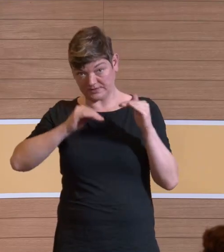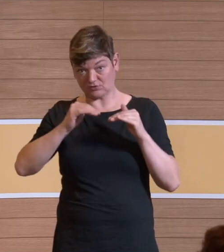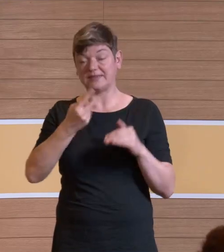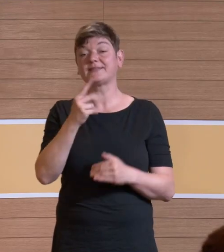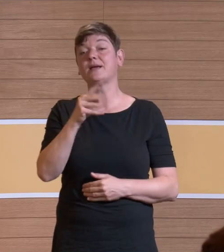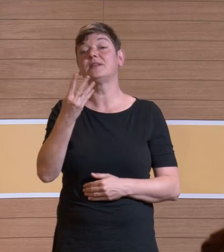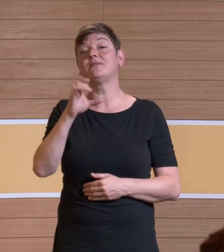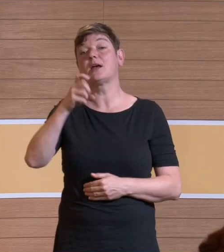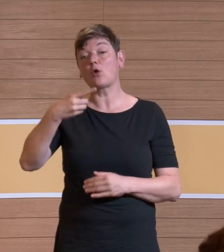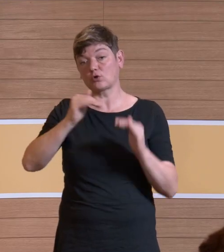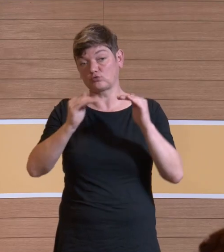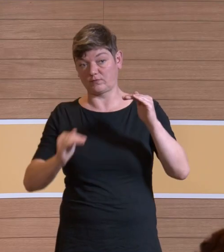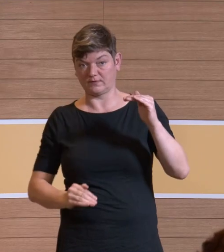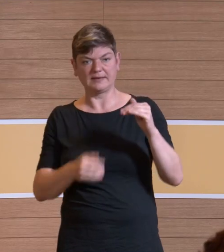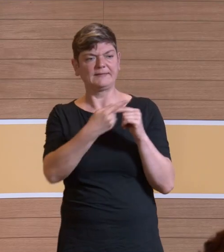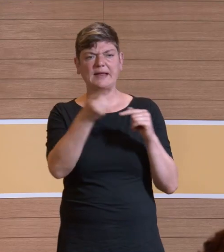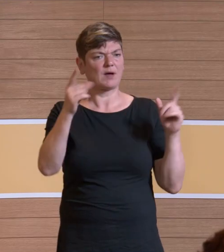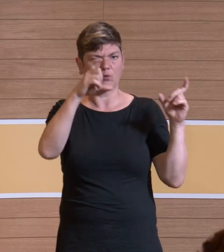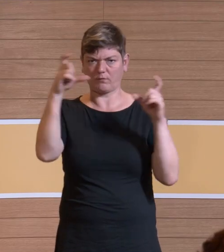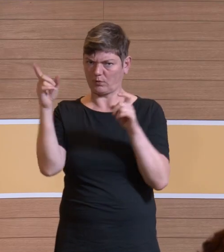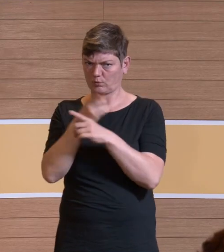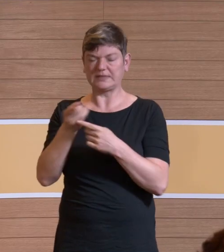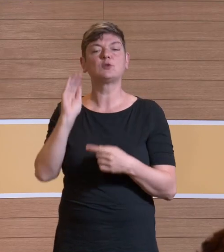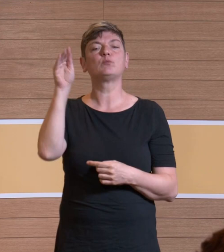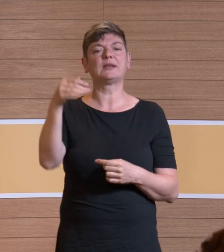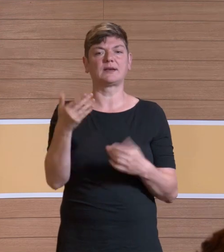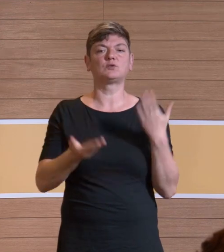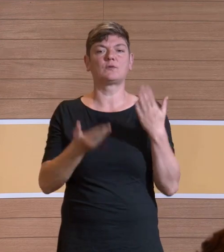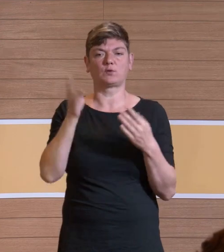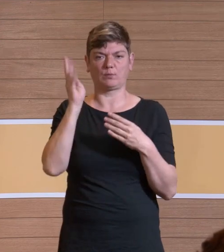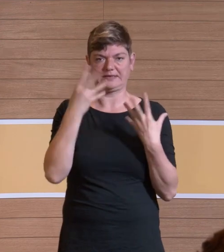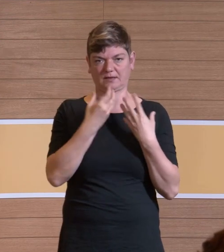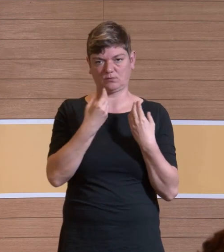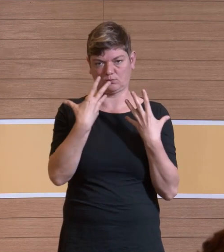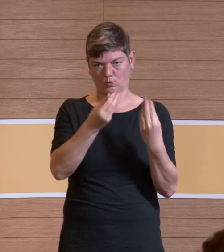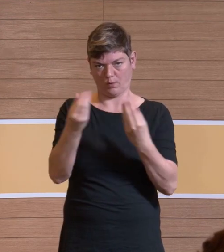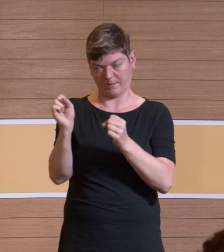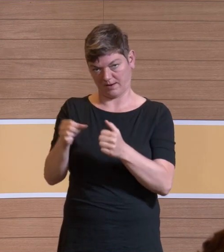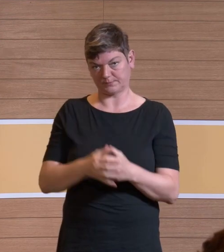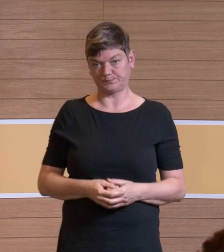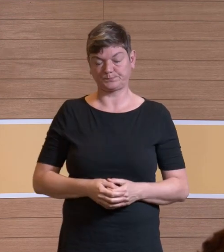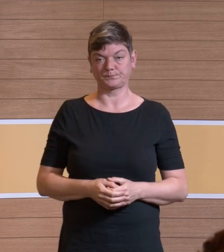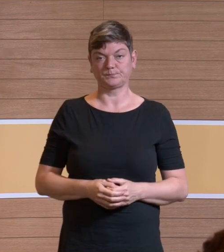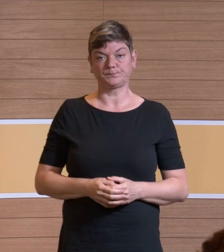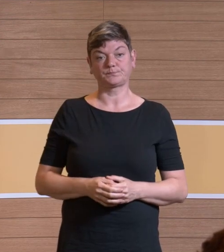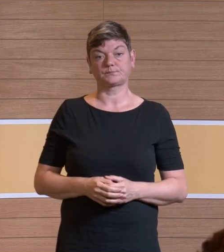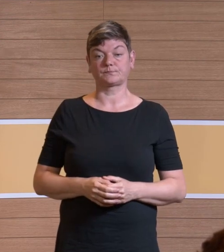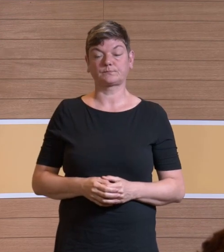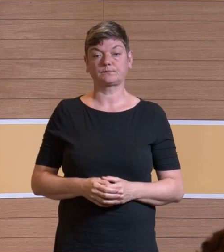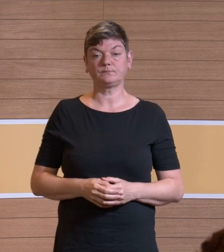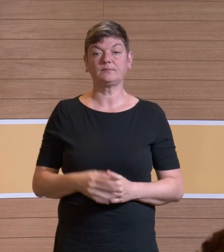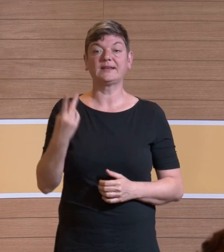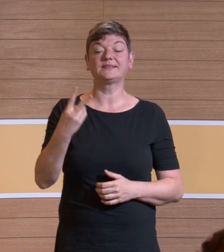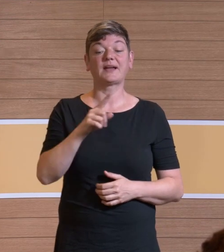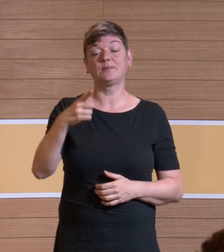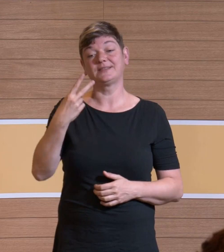Logstufen. Sie brauchen nicht alles mitfotografieren. Schreiben Sie uns nachher an, Sie kriegen die ganze Präsentation. Ja, also zwei bis vier Logstufen, das